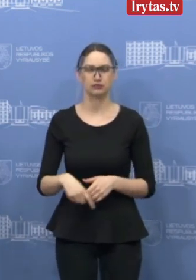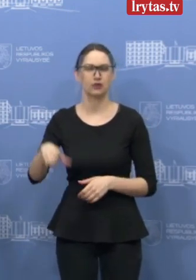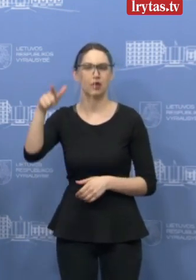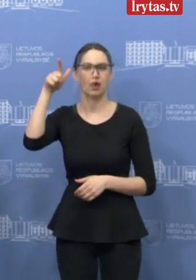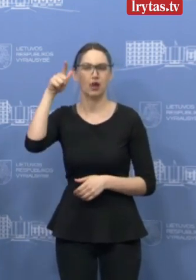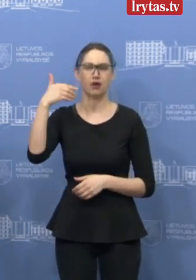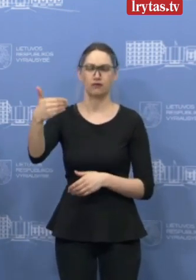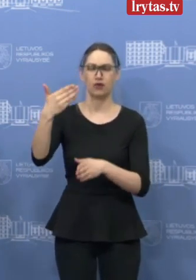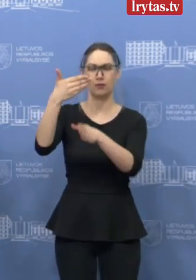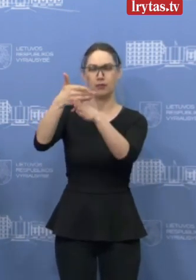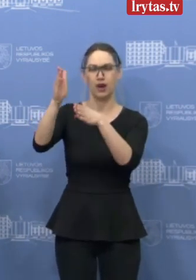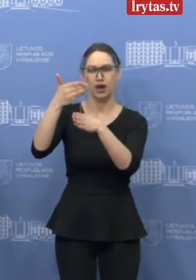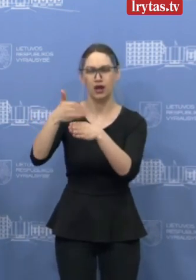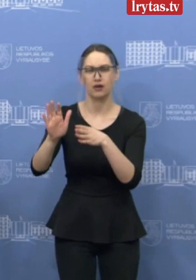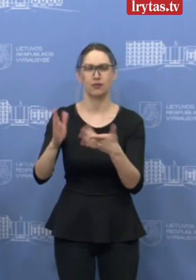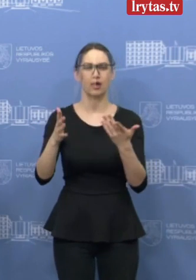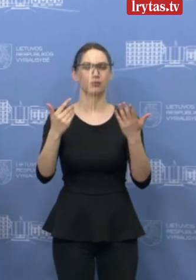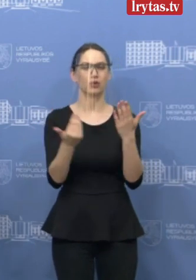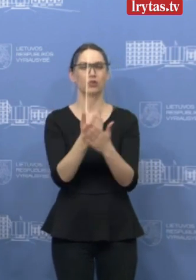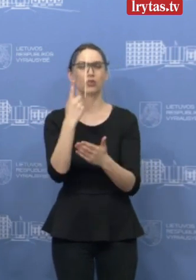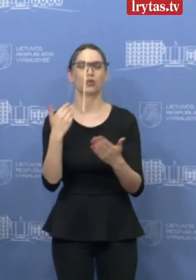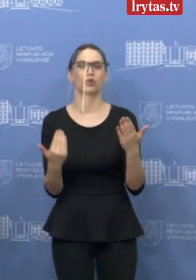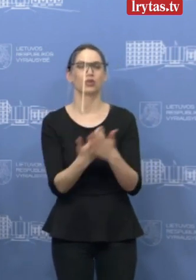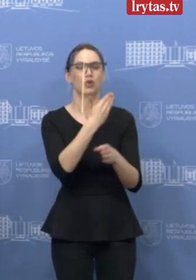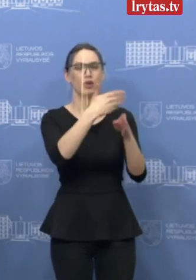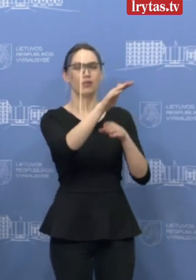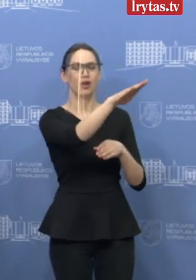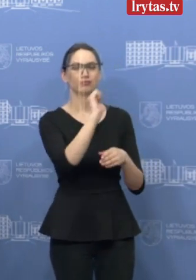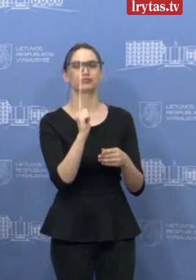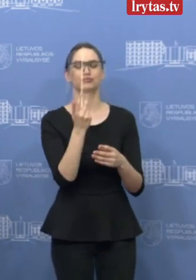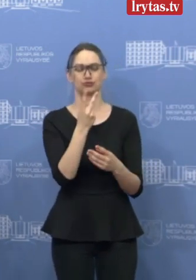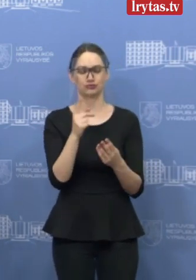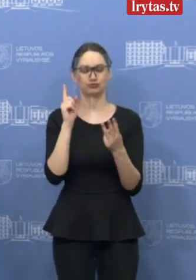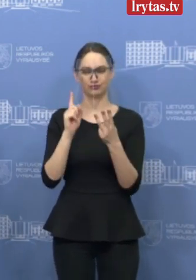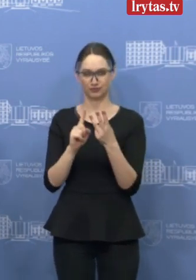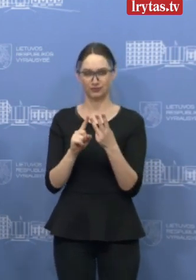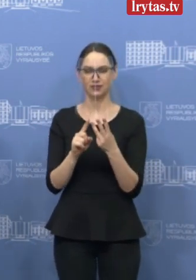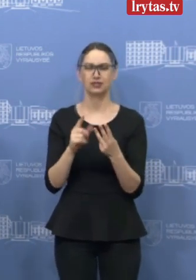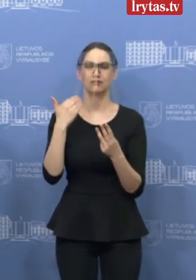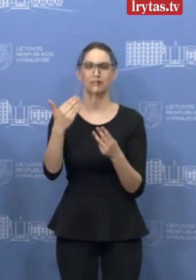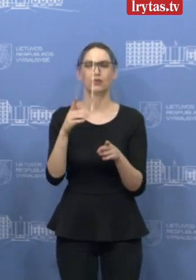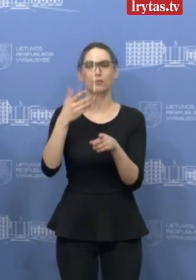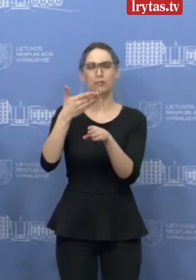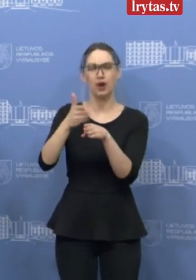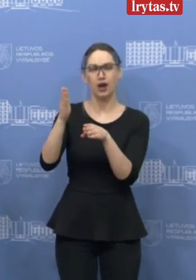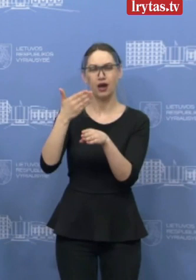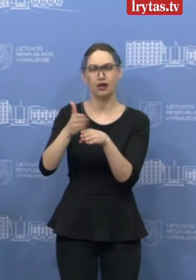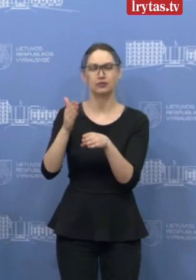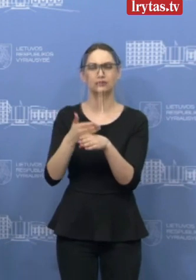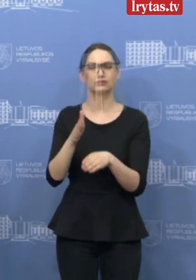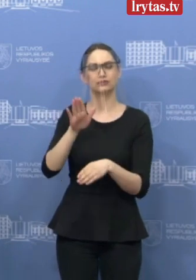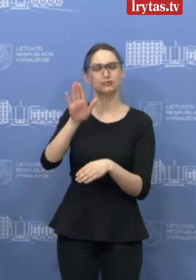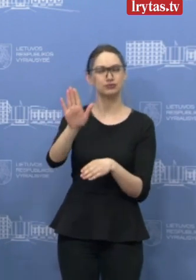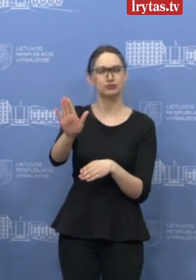tiek paskūloms, tiek leasingos sandurėms. Trečioji priemonė yra paskūlos ir jos būtent